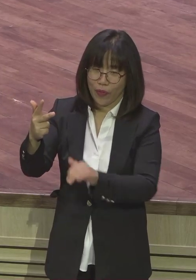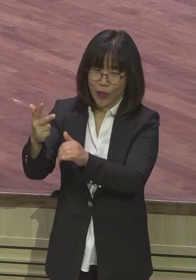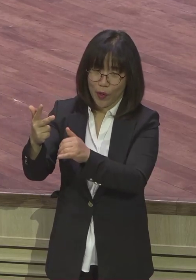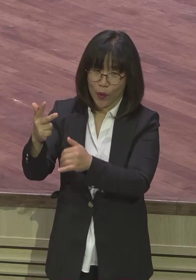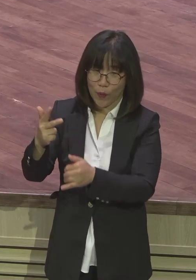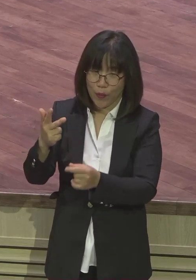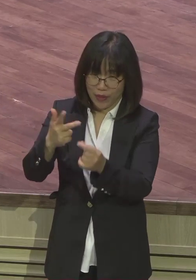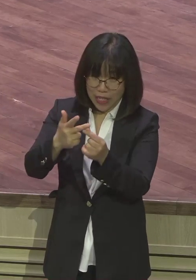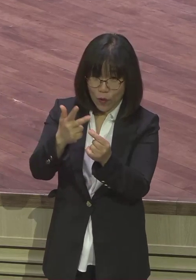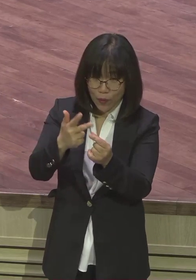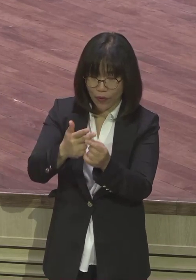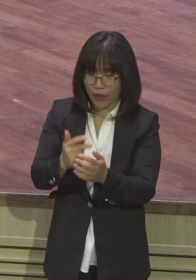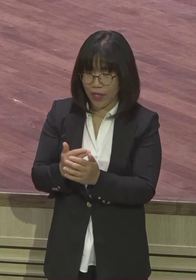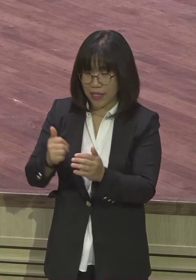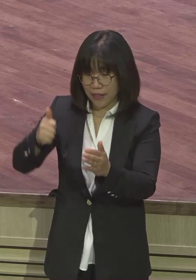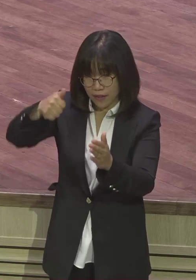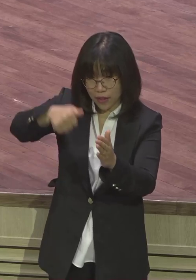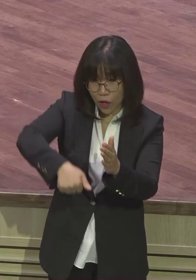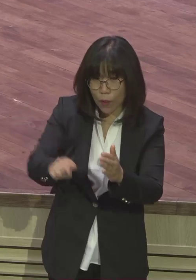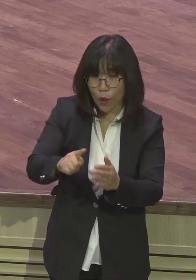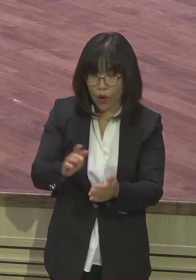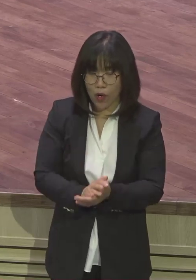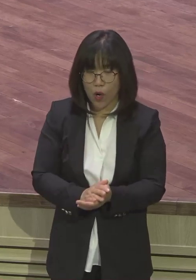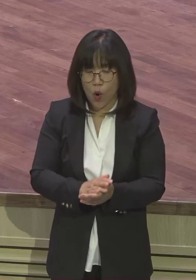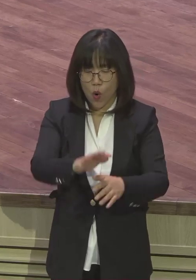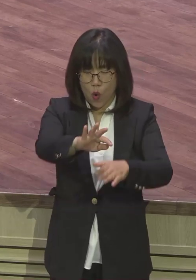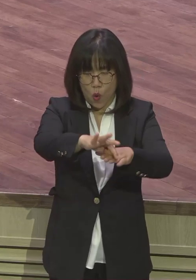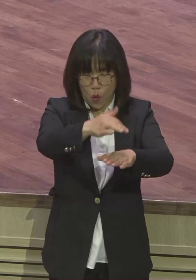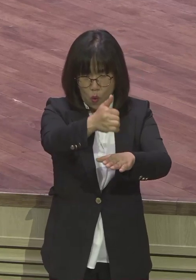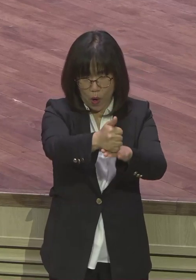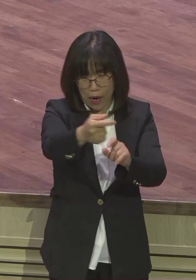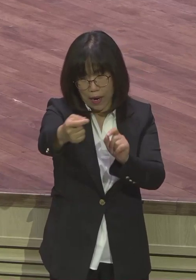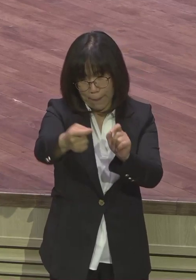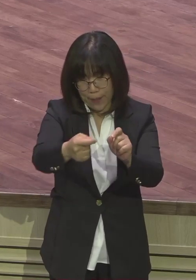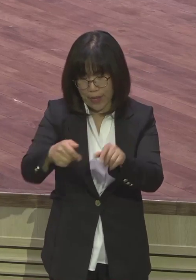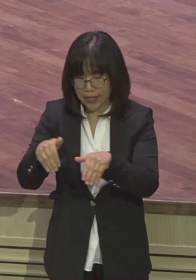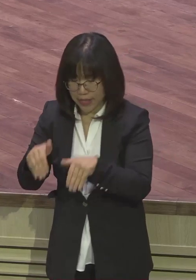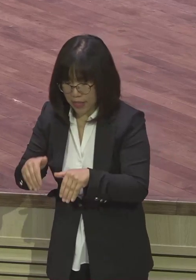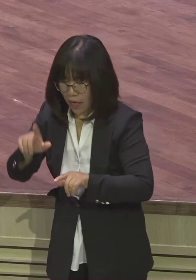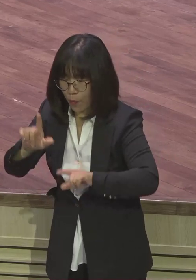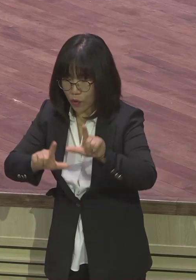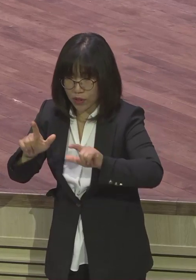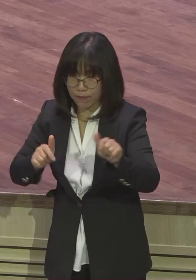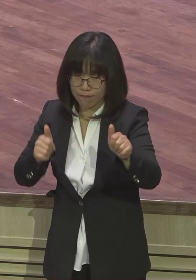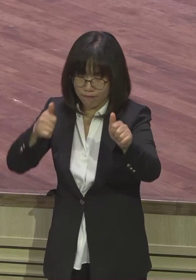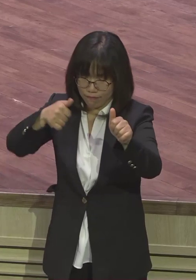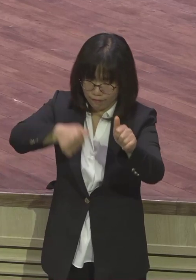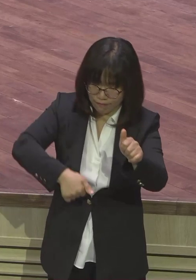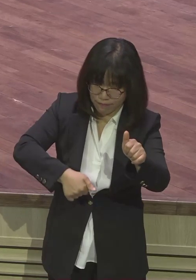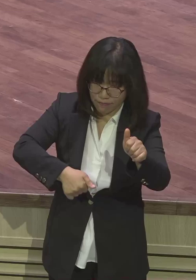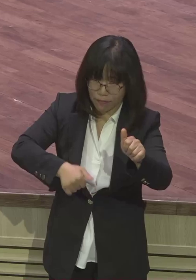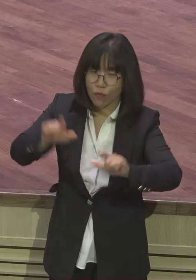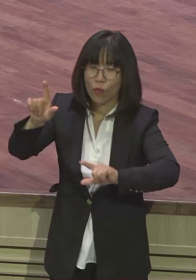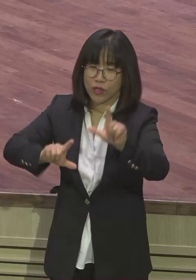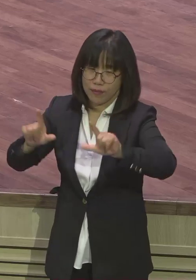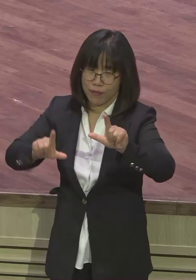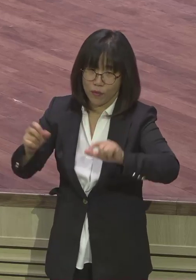굽혀 절한 것은 신하가 왕을 맞이하는 자세 때 하는 거예요 또 재판받는 재수가 재판장의 호의를